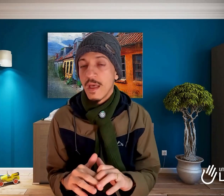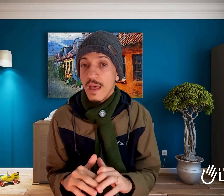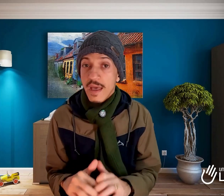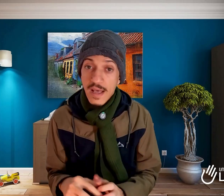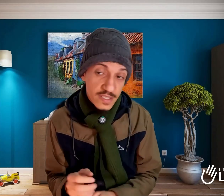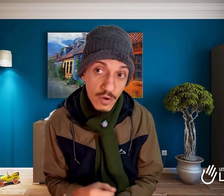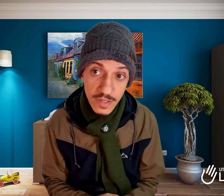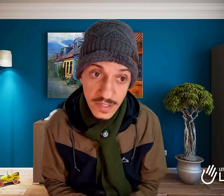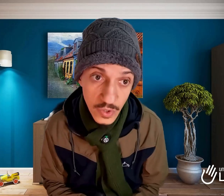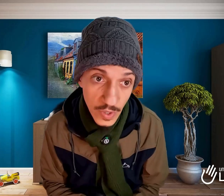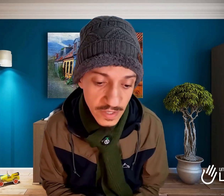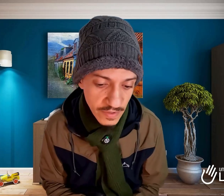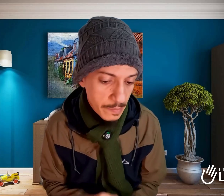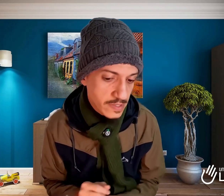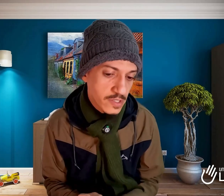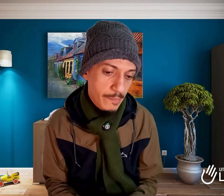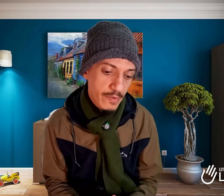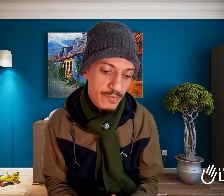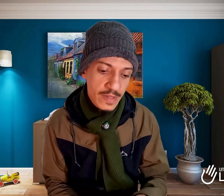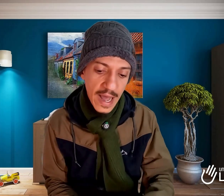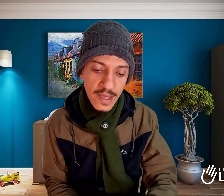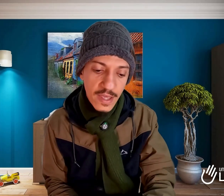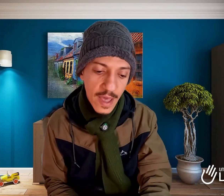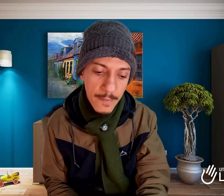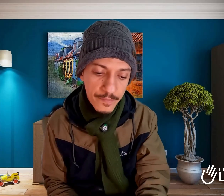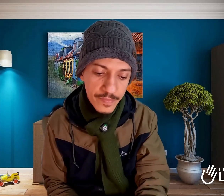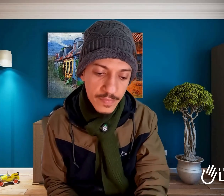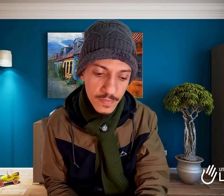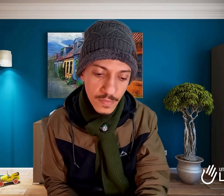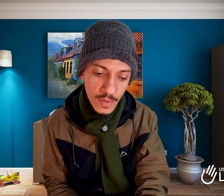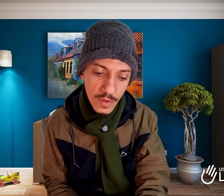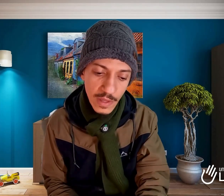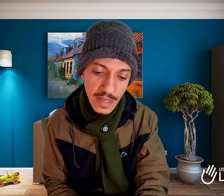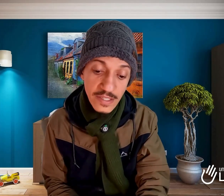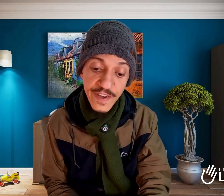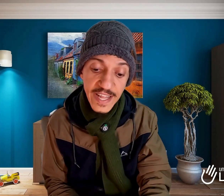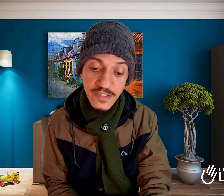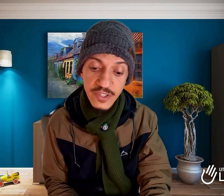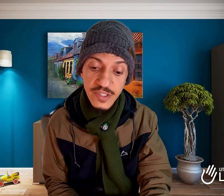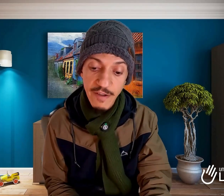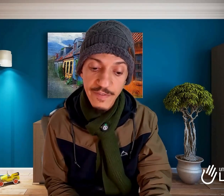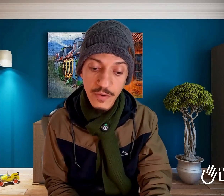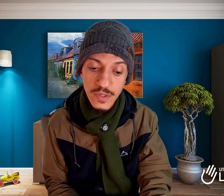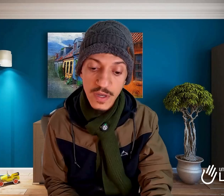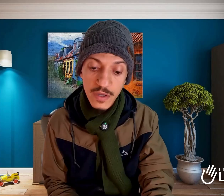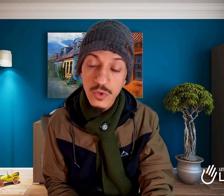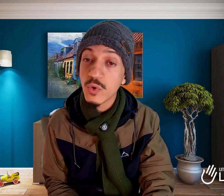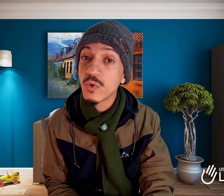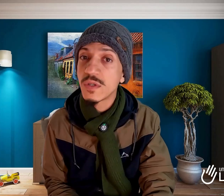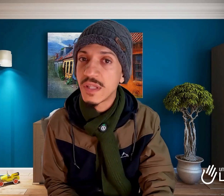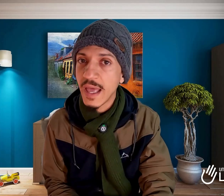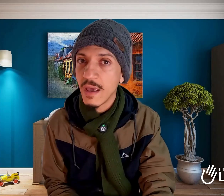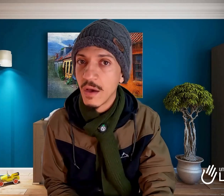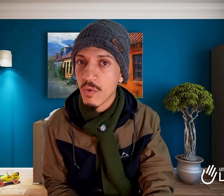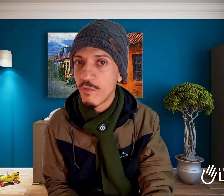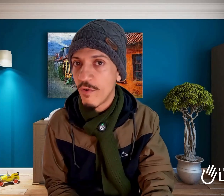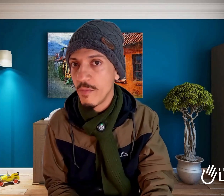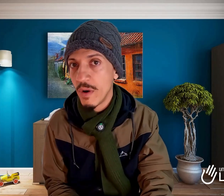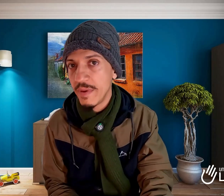Existem outras questões que você precisa se aprofundar, que é, na diferença de desafios que os surdos têm conforme o ambiente